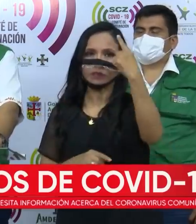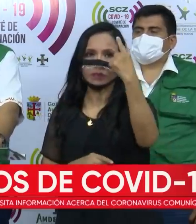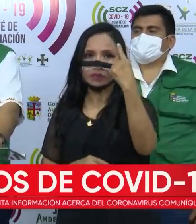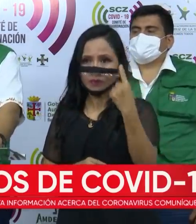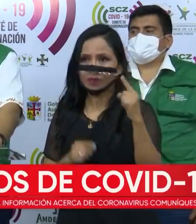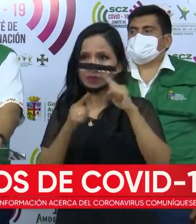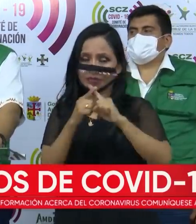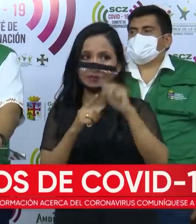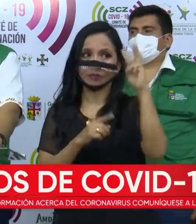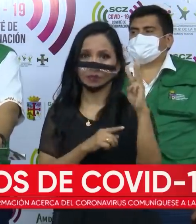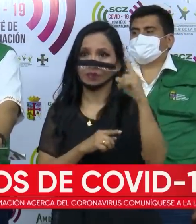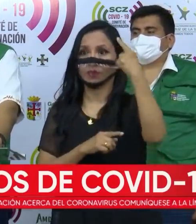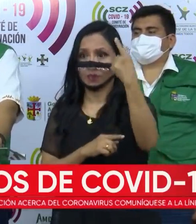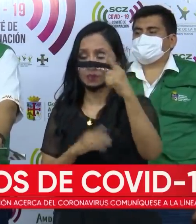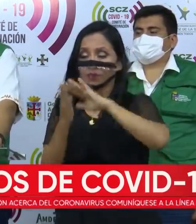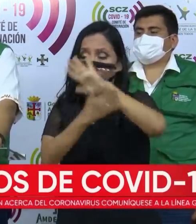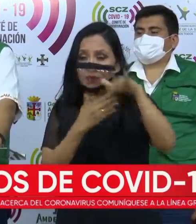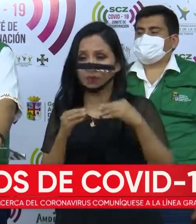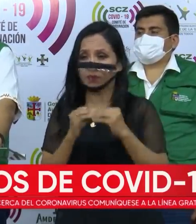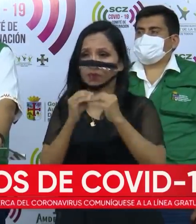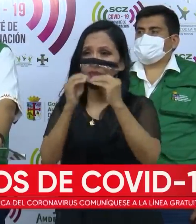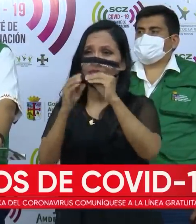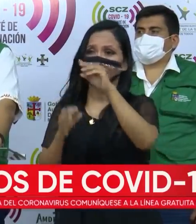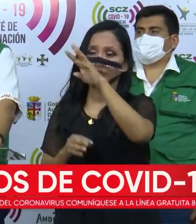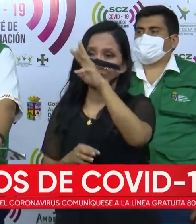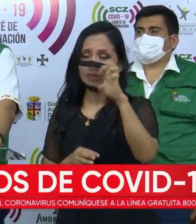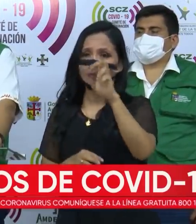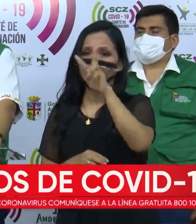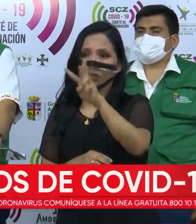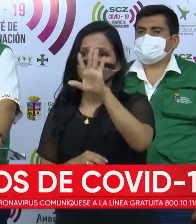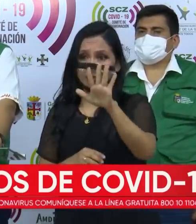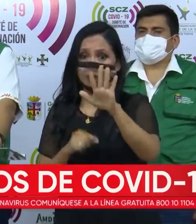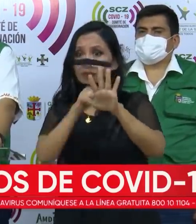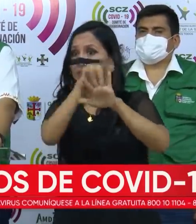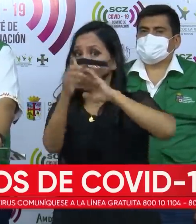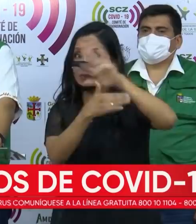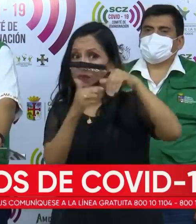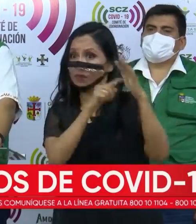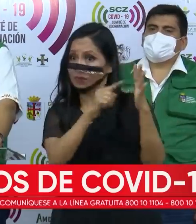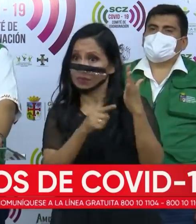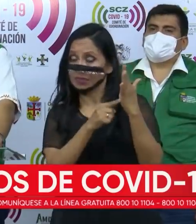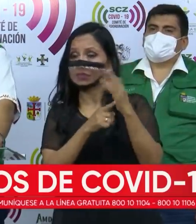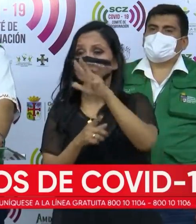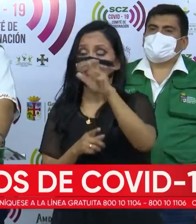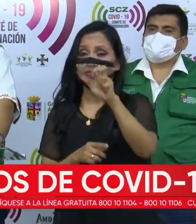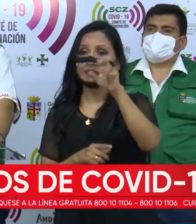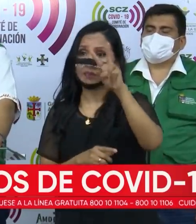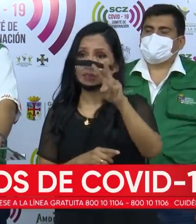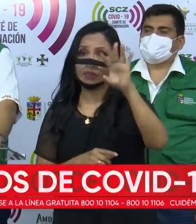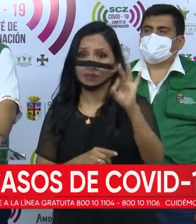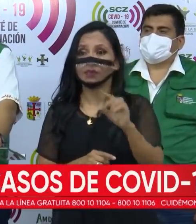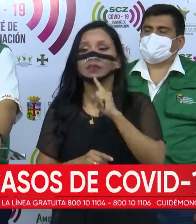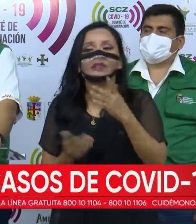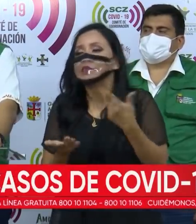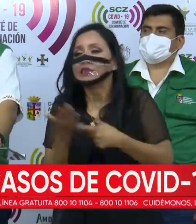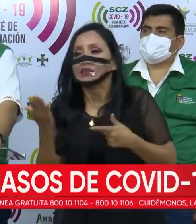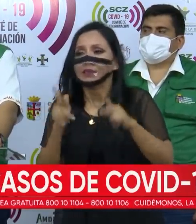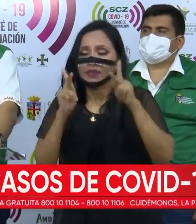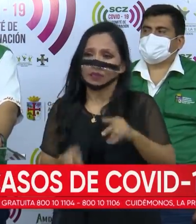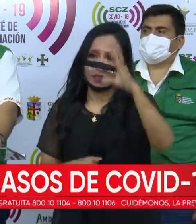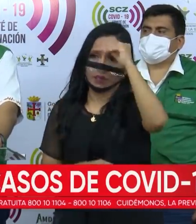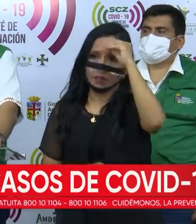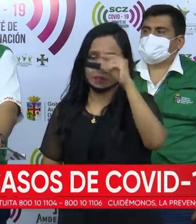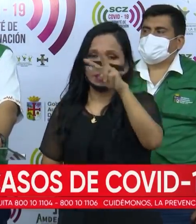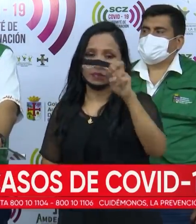caso también. Haciendo la sumatoria de los 625, de los cuales 339 son varones y